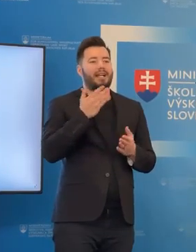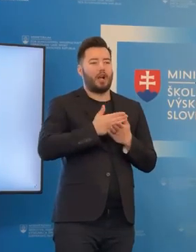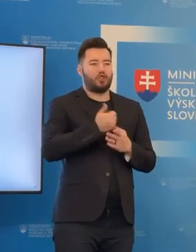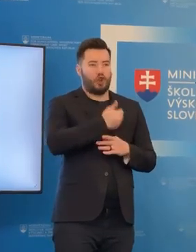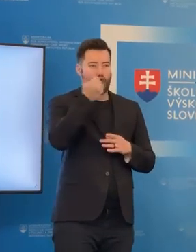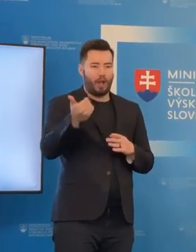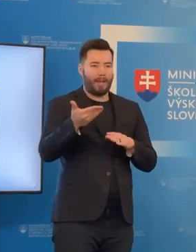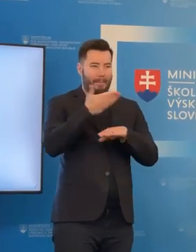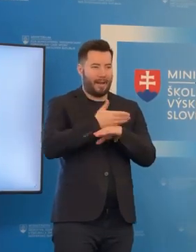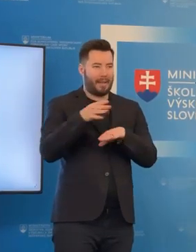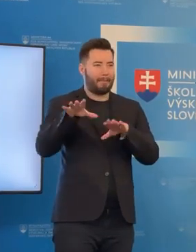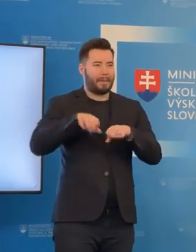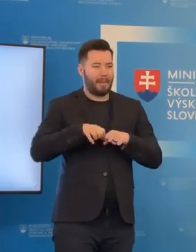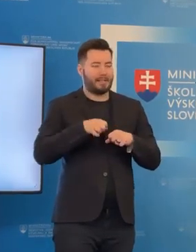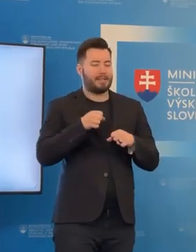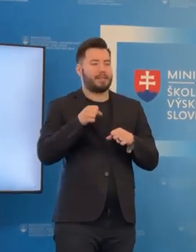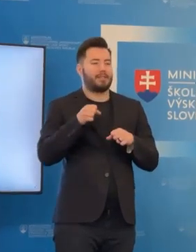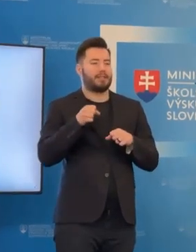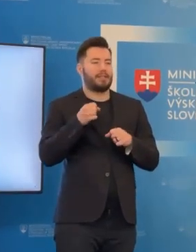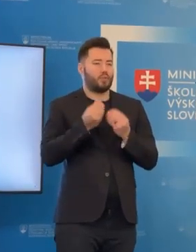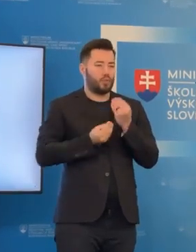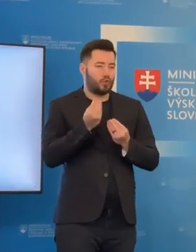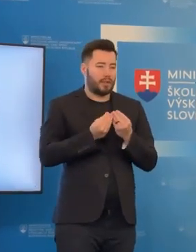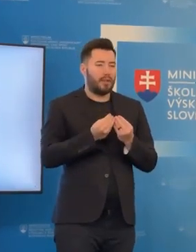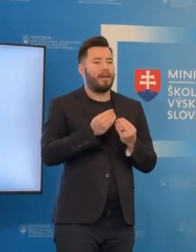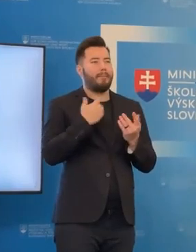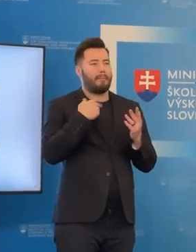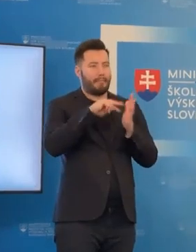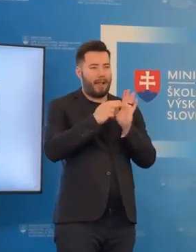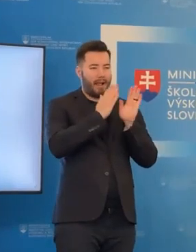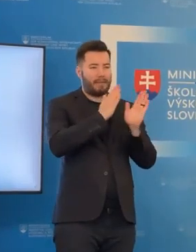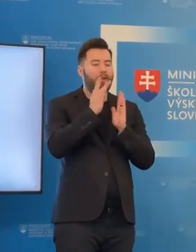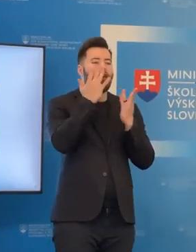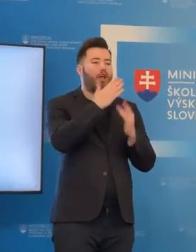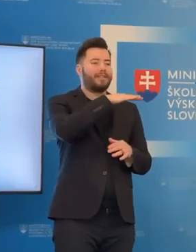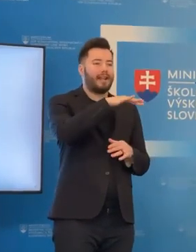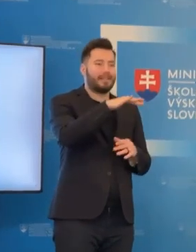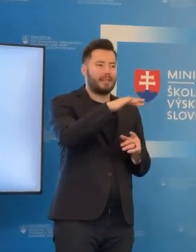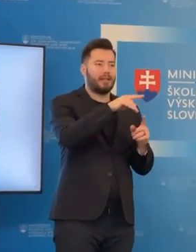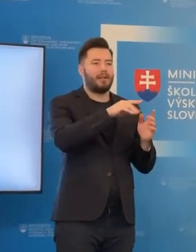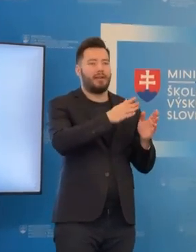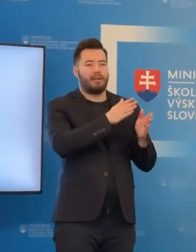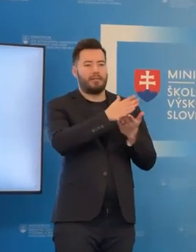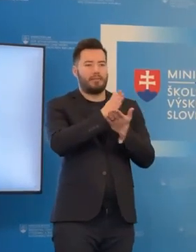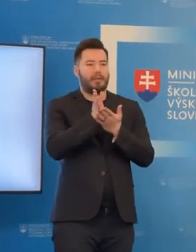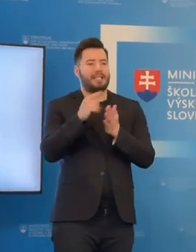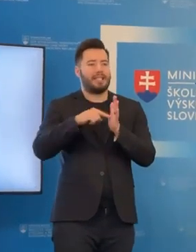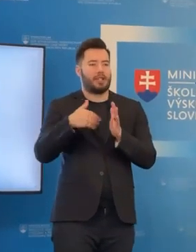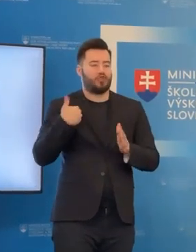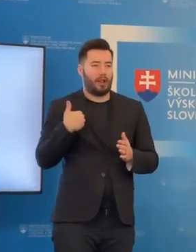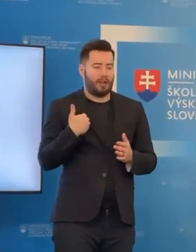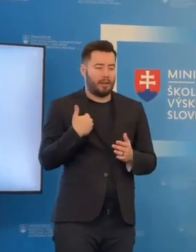detí asi približne z 9. ročníka príde na stredné školy a na základe toho sa prerozdelujú školám